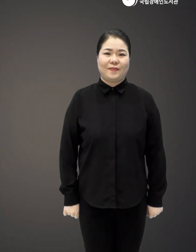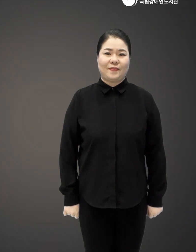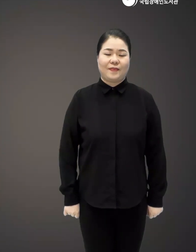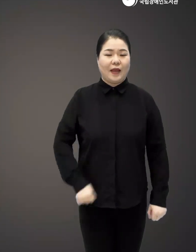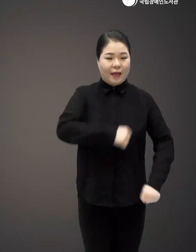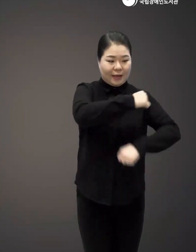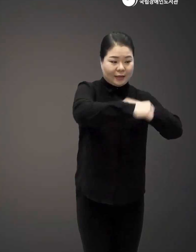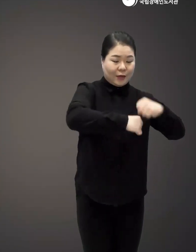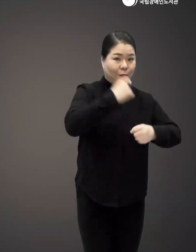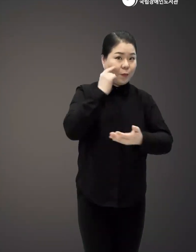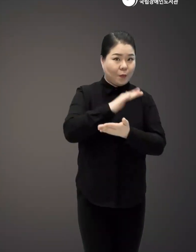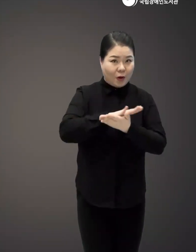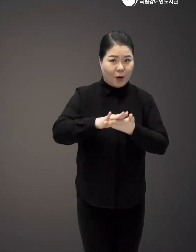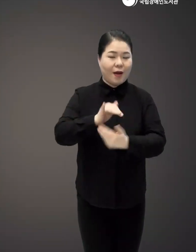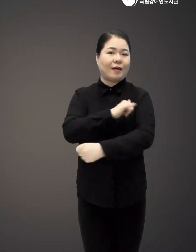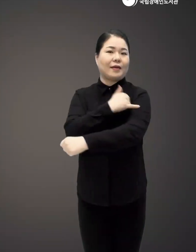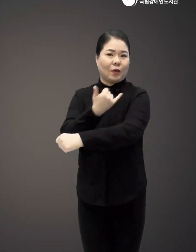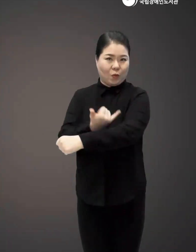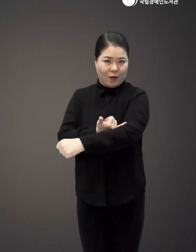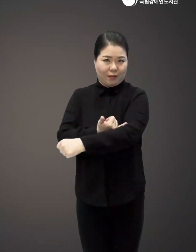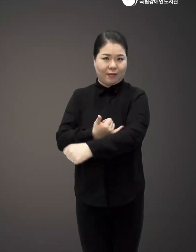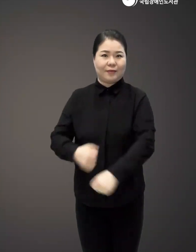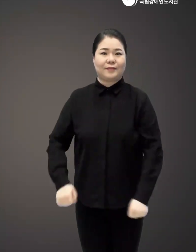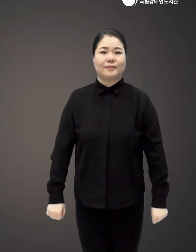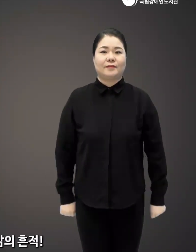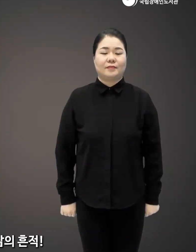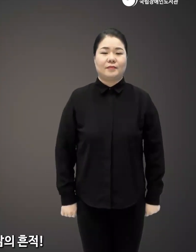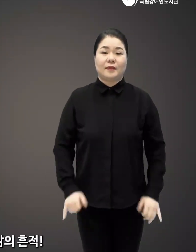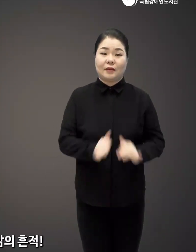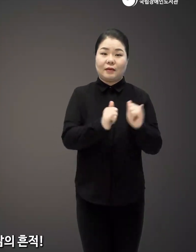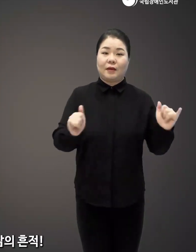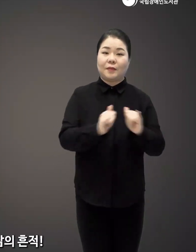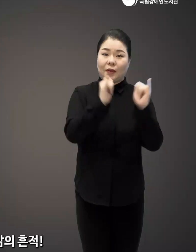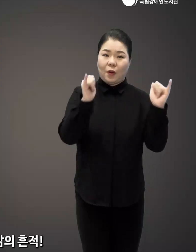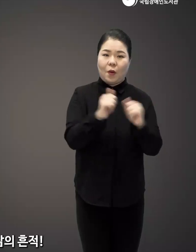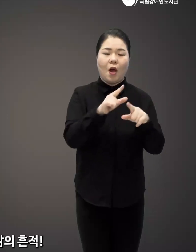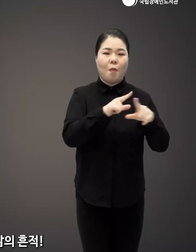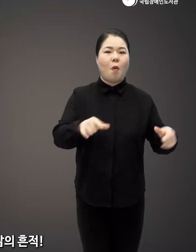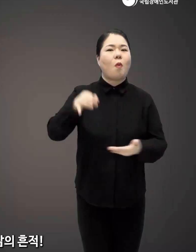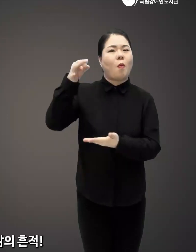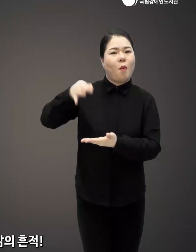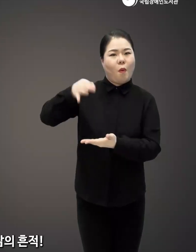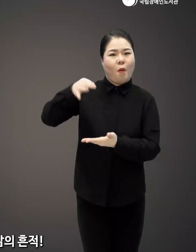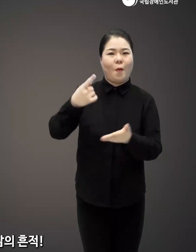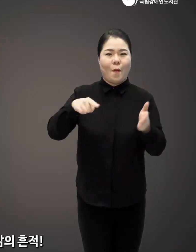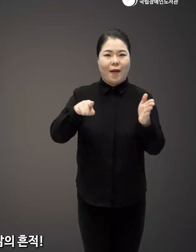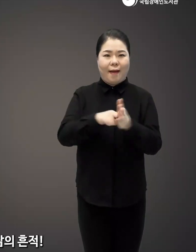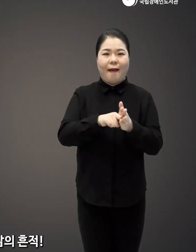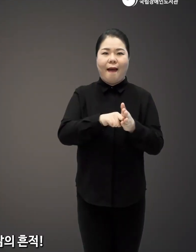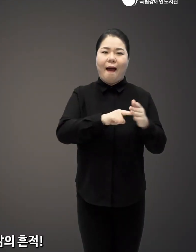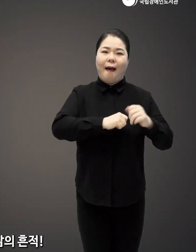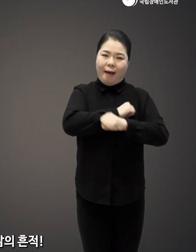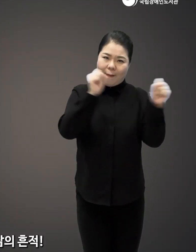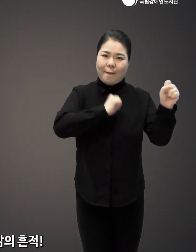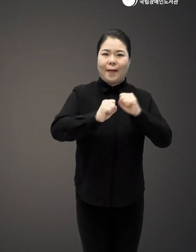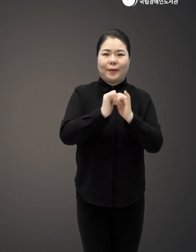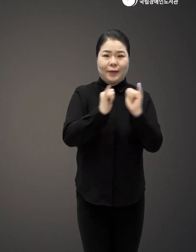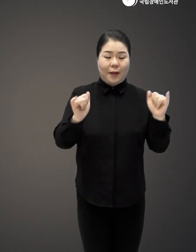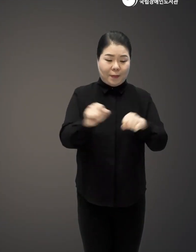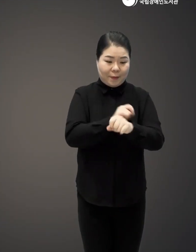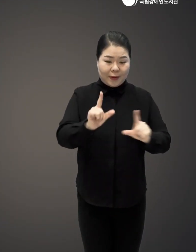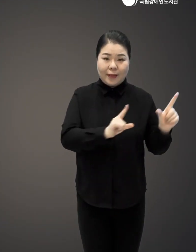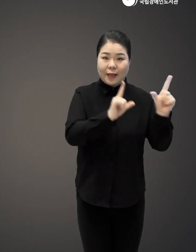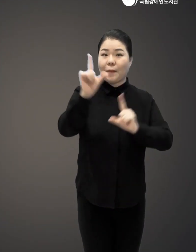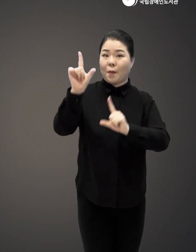자유, 평화, 인권 인류의 보편적 가치를 추구한 독립운동가들의 각별한 삶의 흔적